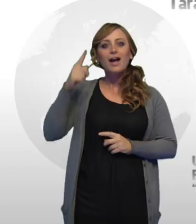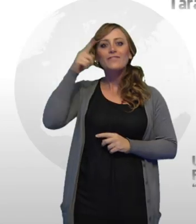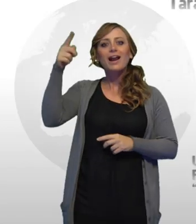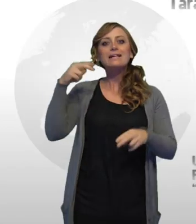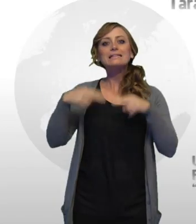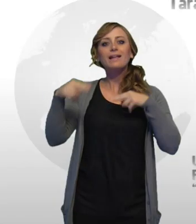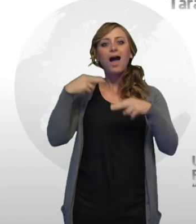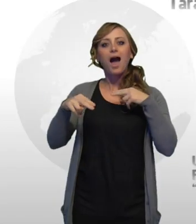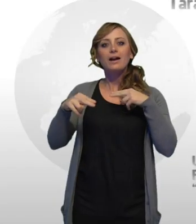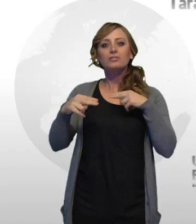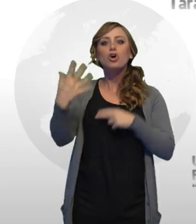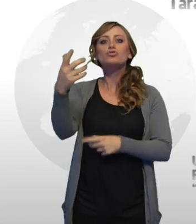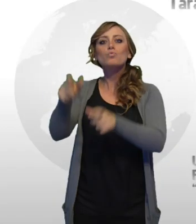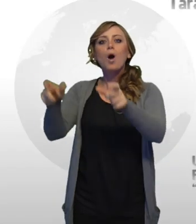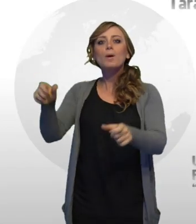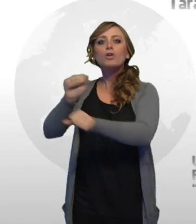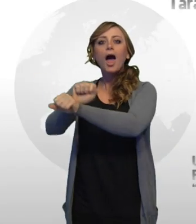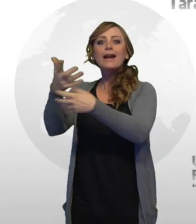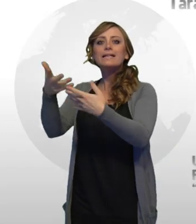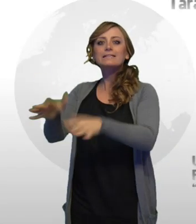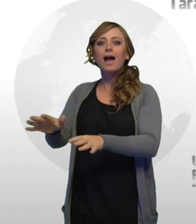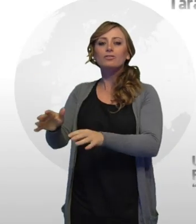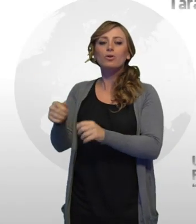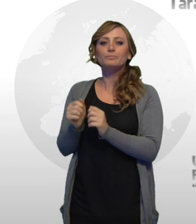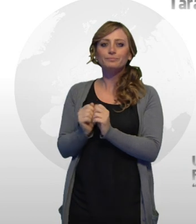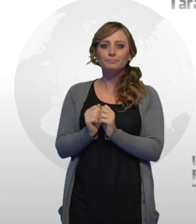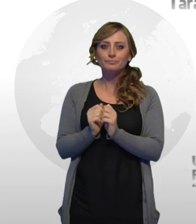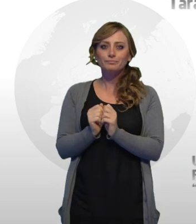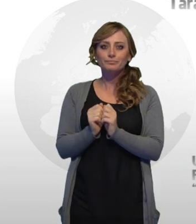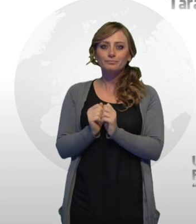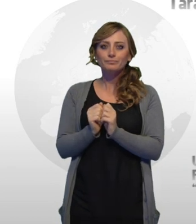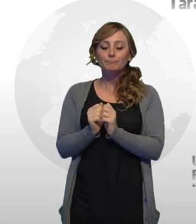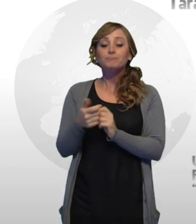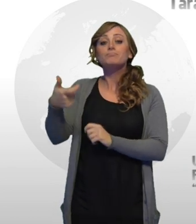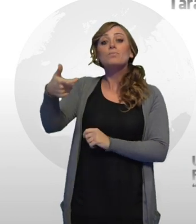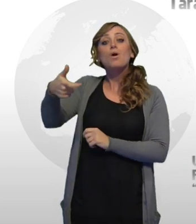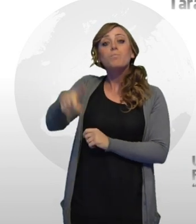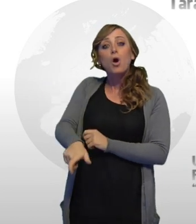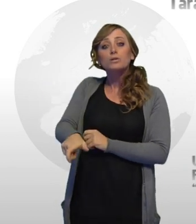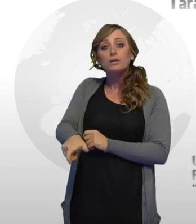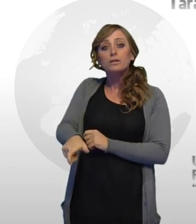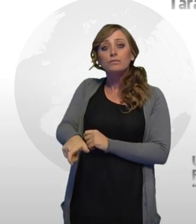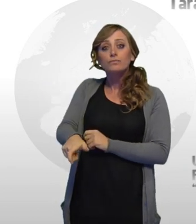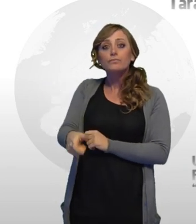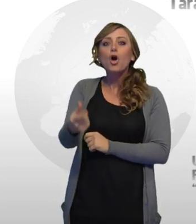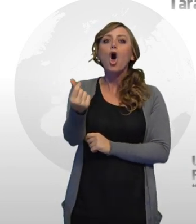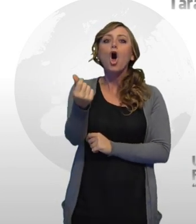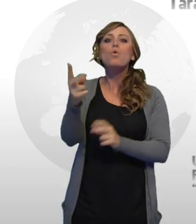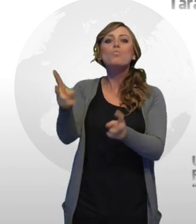I finanzieri di Taranto hanno arrestato 5 persone per usura ed esercizio abusivo di